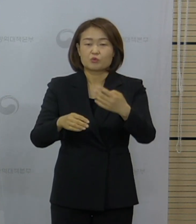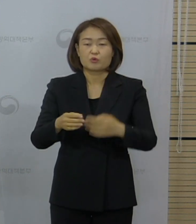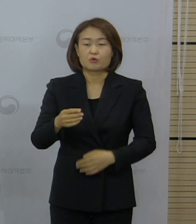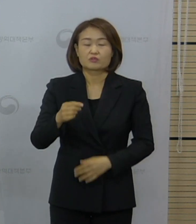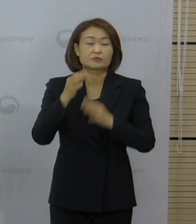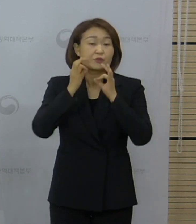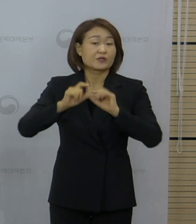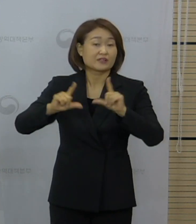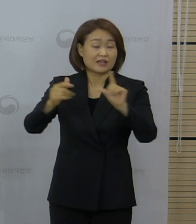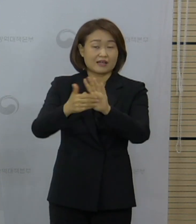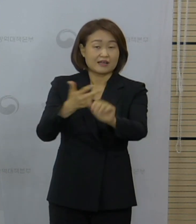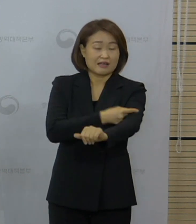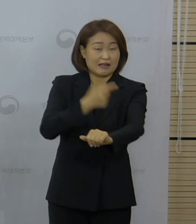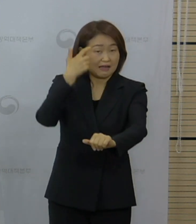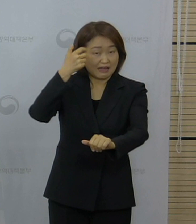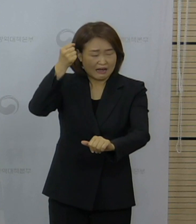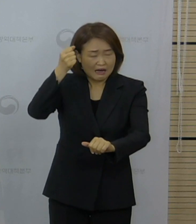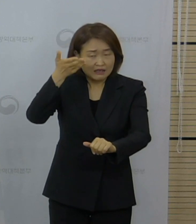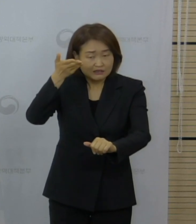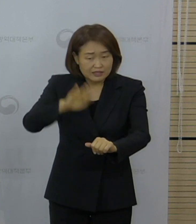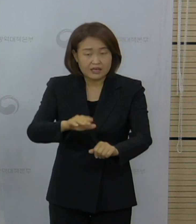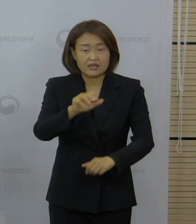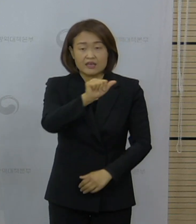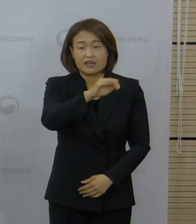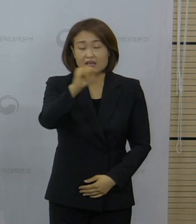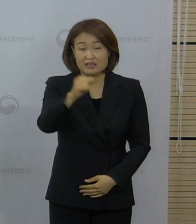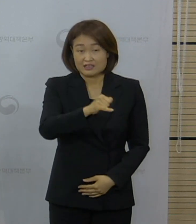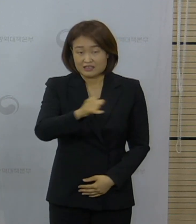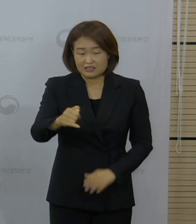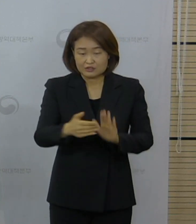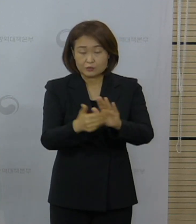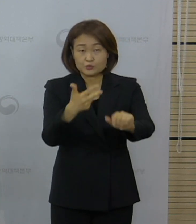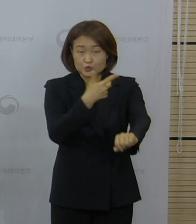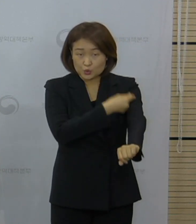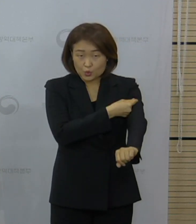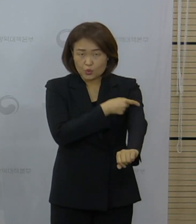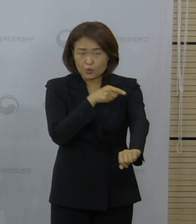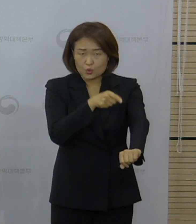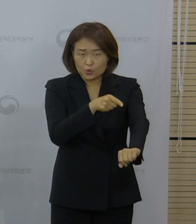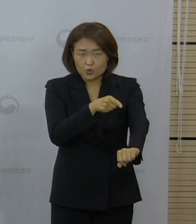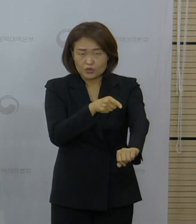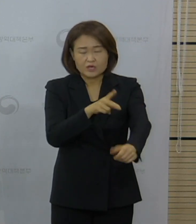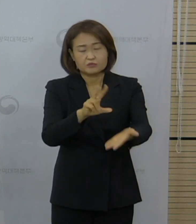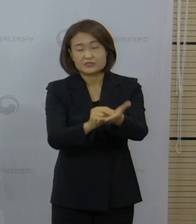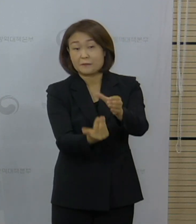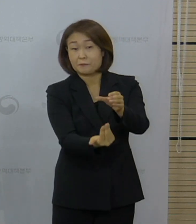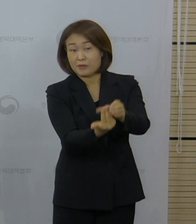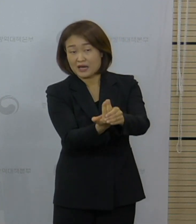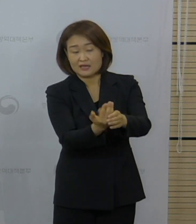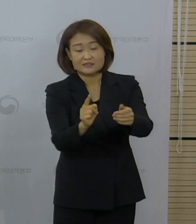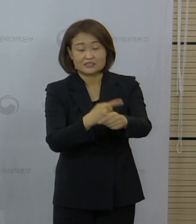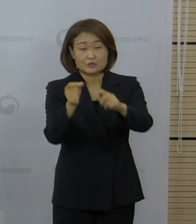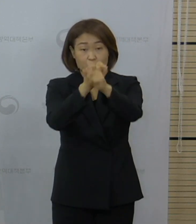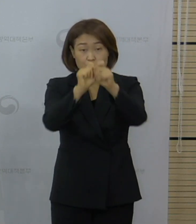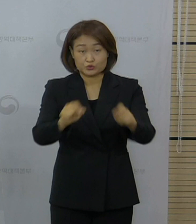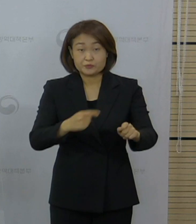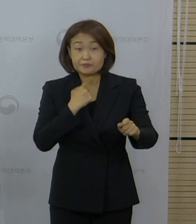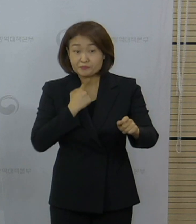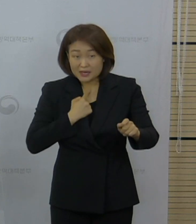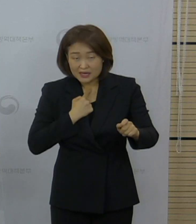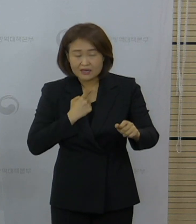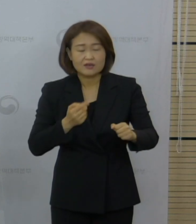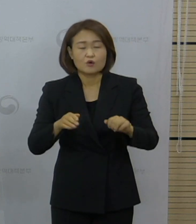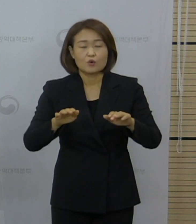하지만 당시에 아스트라제네카 백신 접종과 관련해서 일부 대상에 대한 접종이 보류된 상황이었기 때문에 사전 예약 기간이